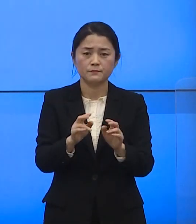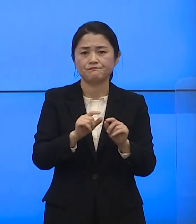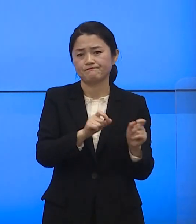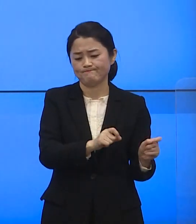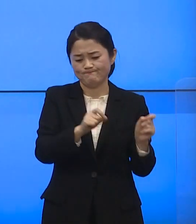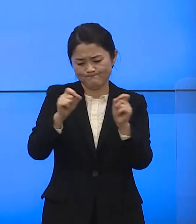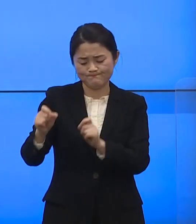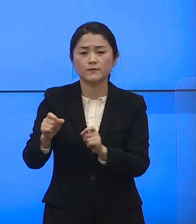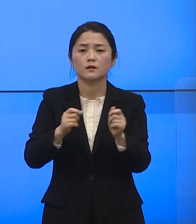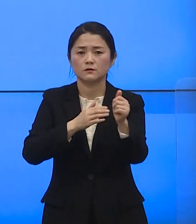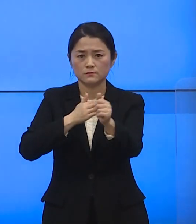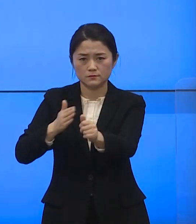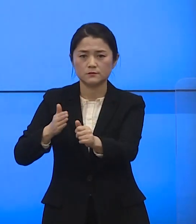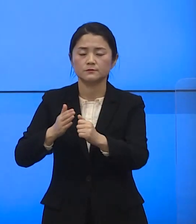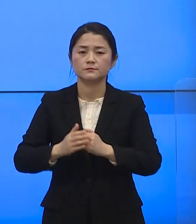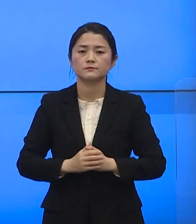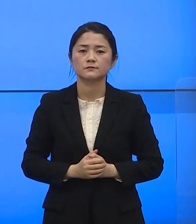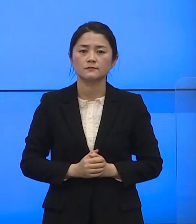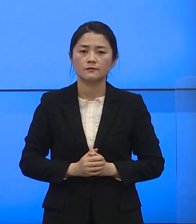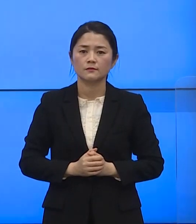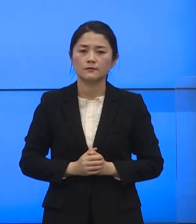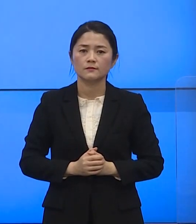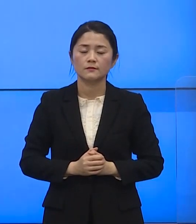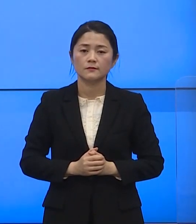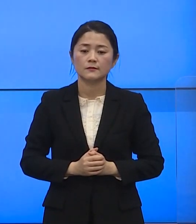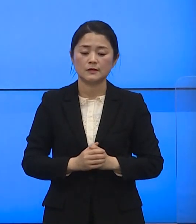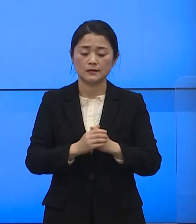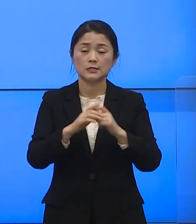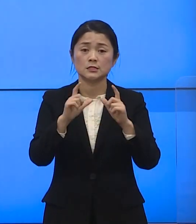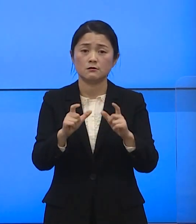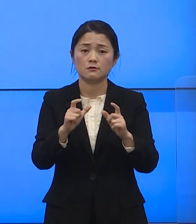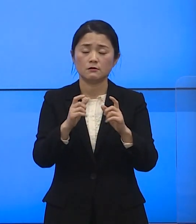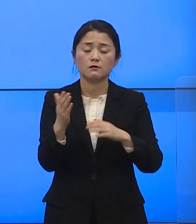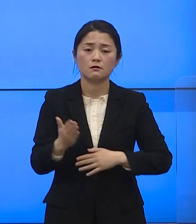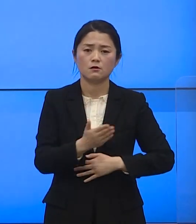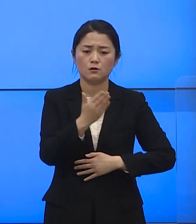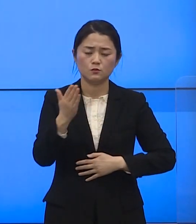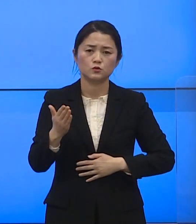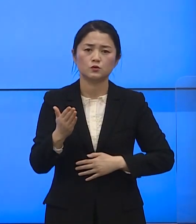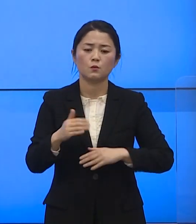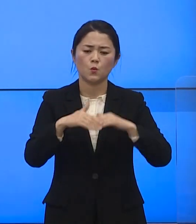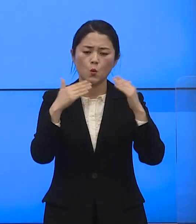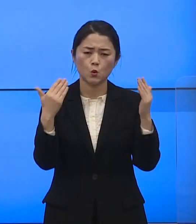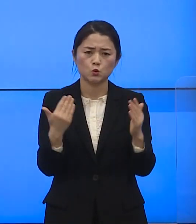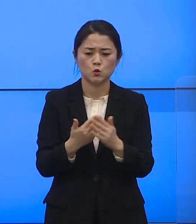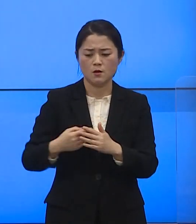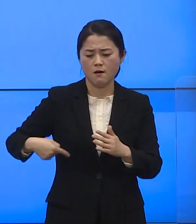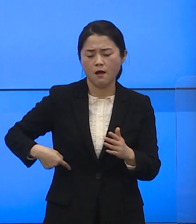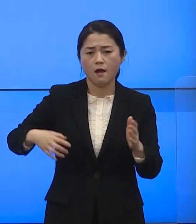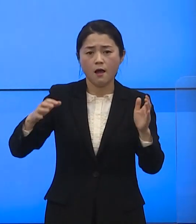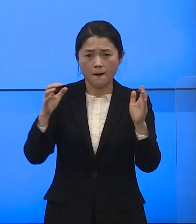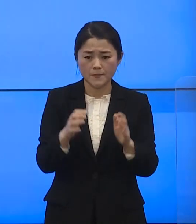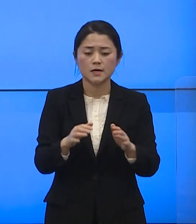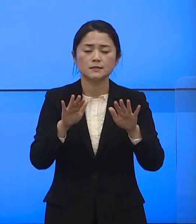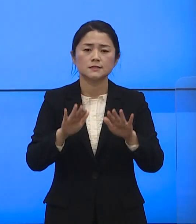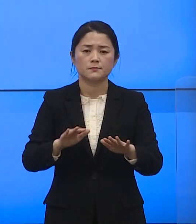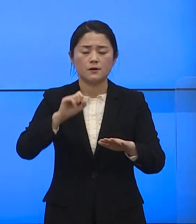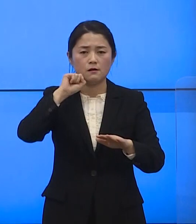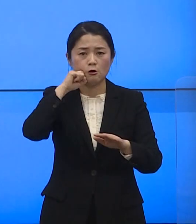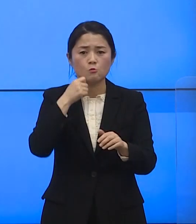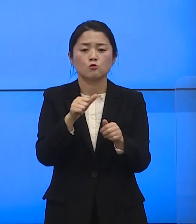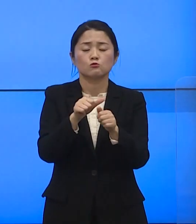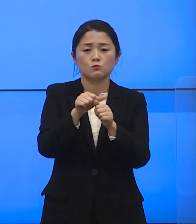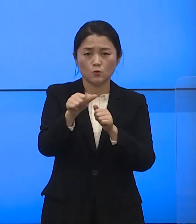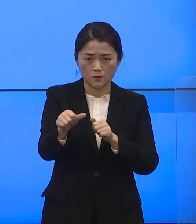연기해 주실 것을 부탁드립니다 국민 여러분 모두 힘을 합하여 지금의 어려움을 잘